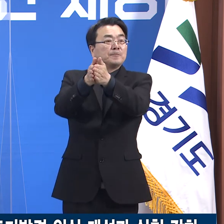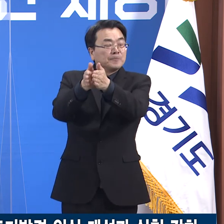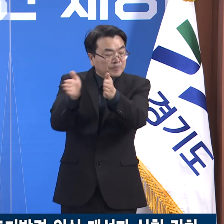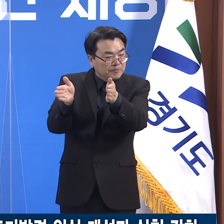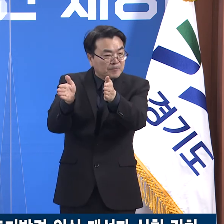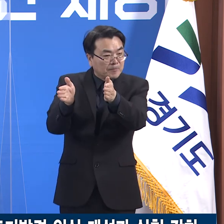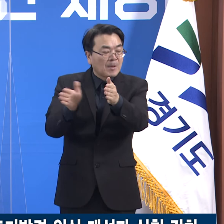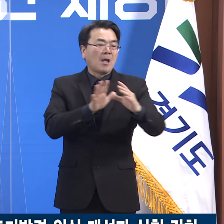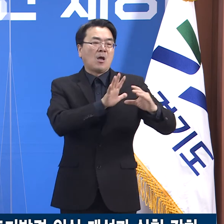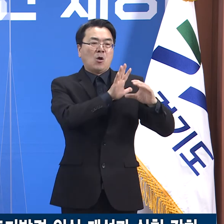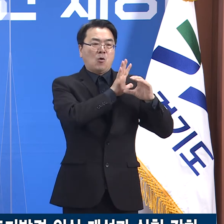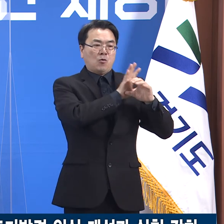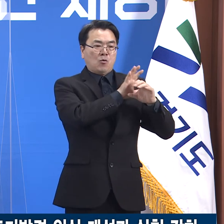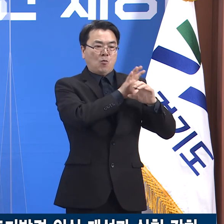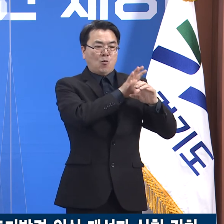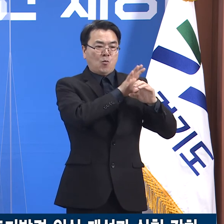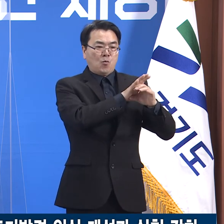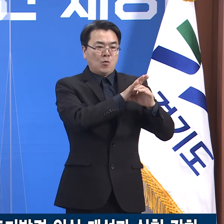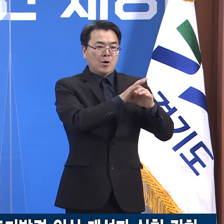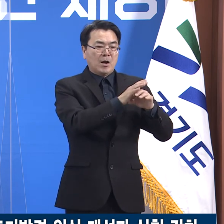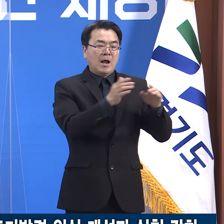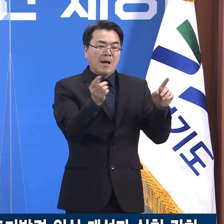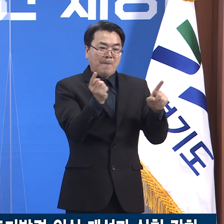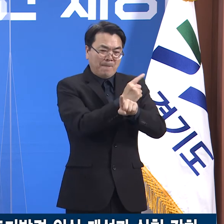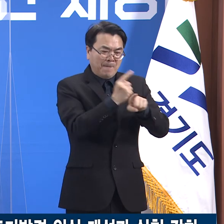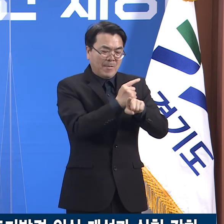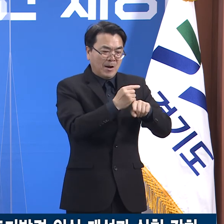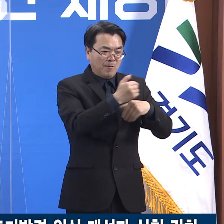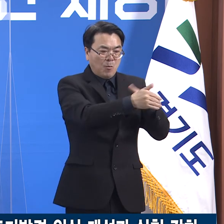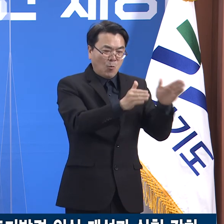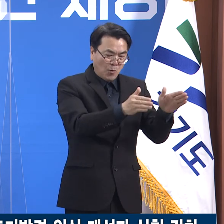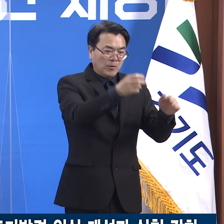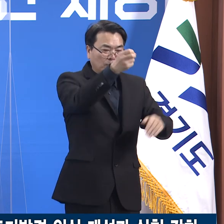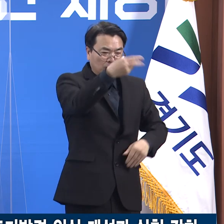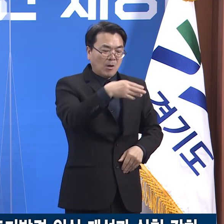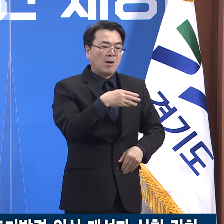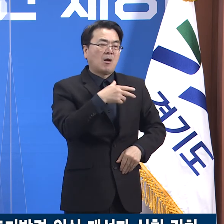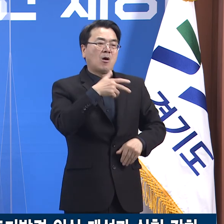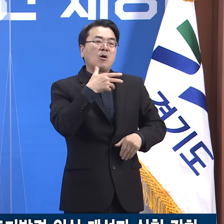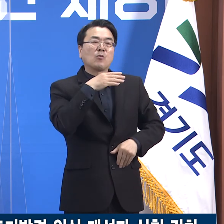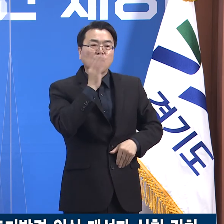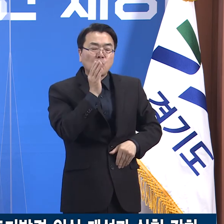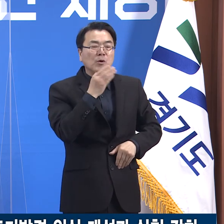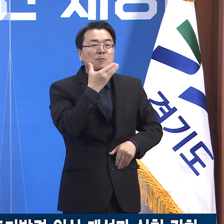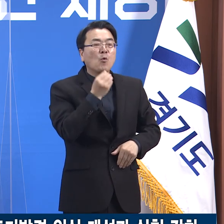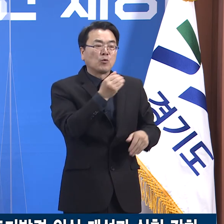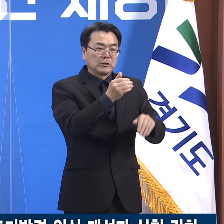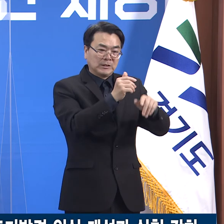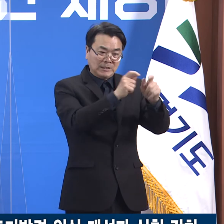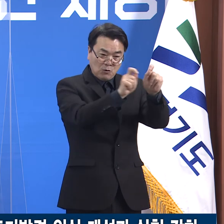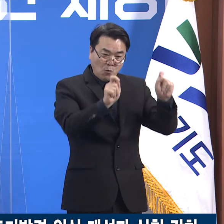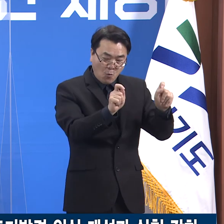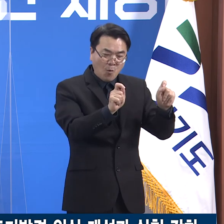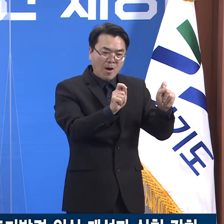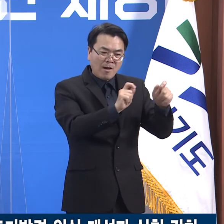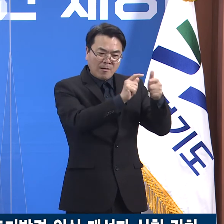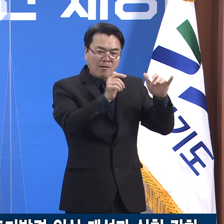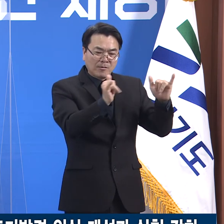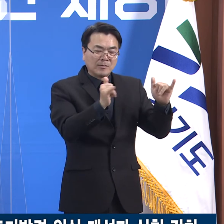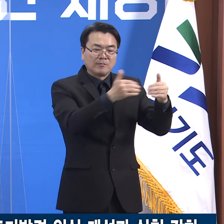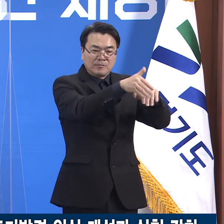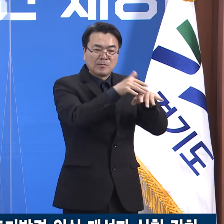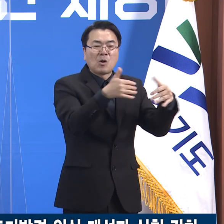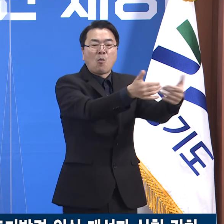긴급대응단, 감염병관리지원단, 노인복지과 경기복지재단 등이 협업하여 감염 취약시설